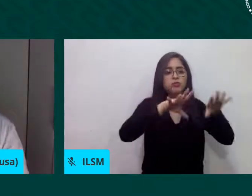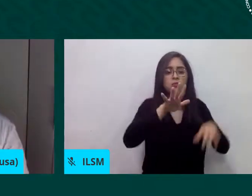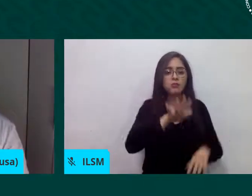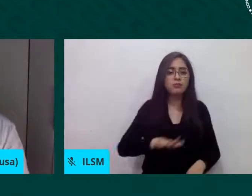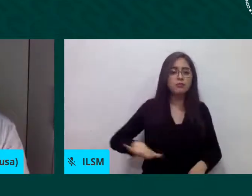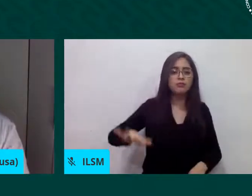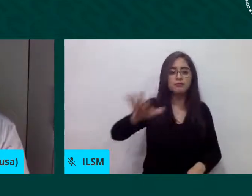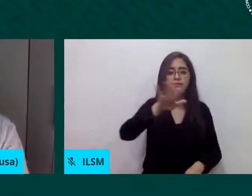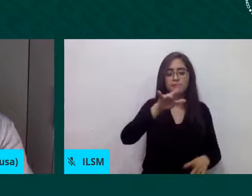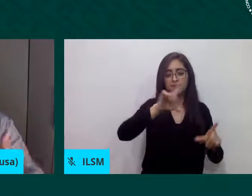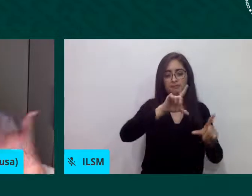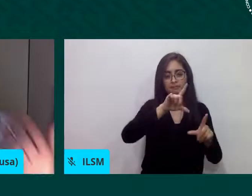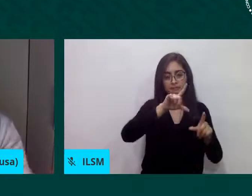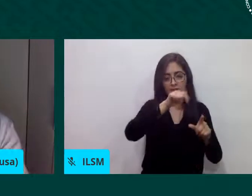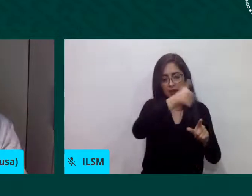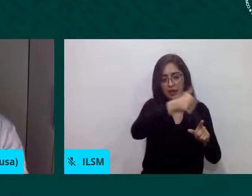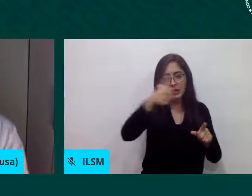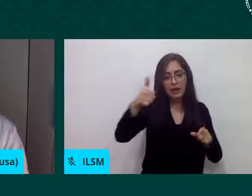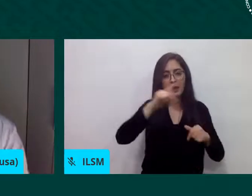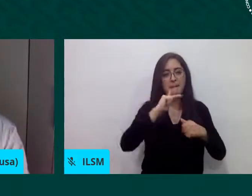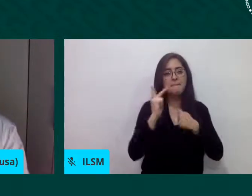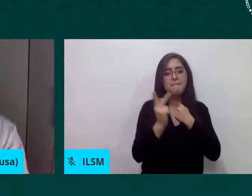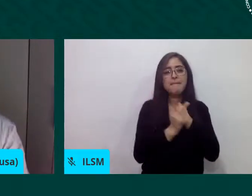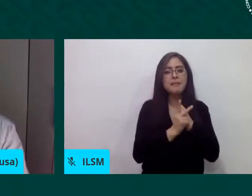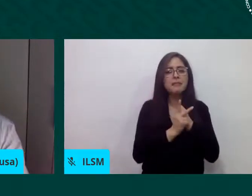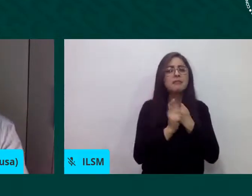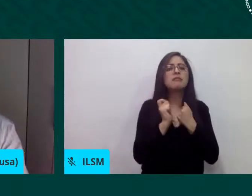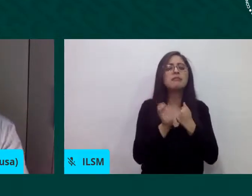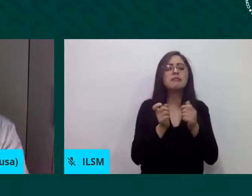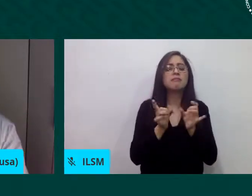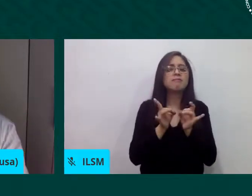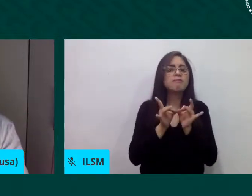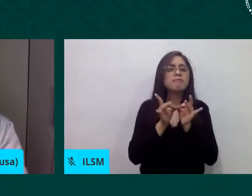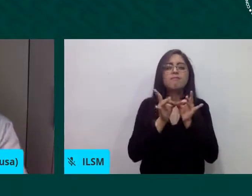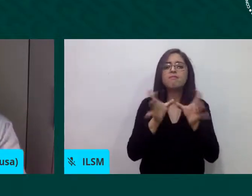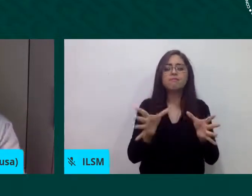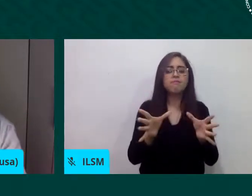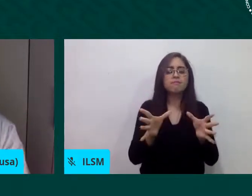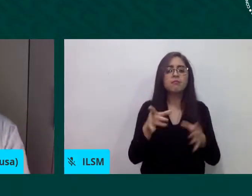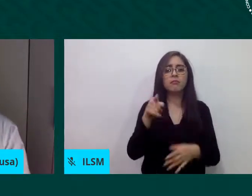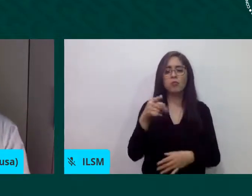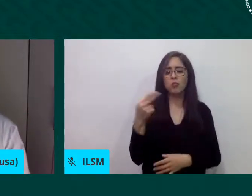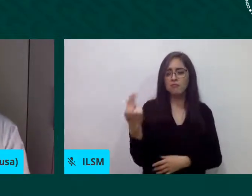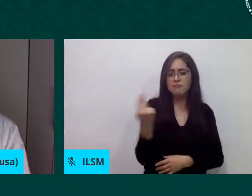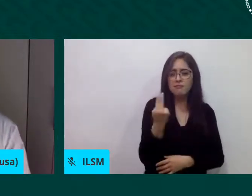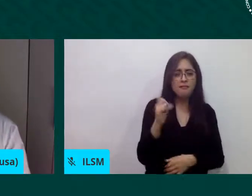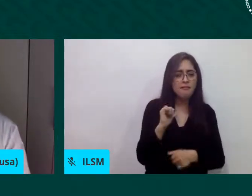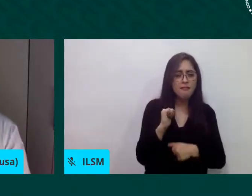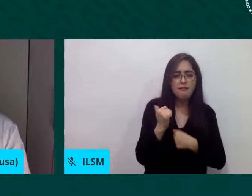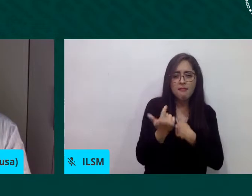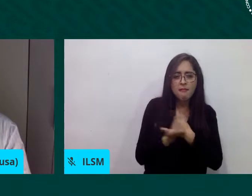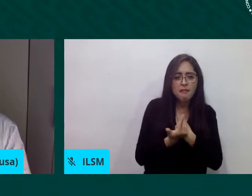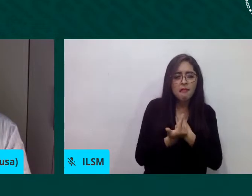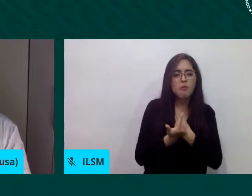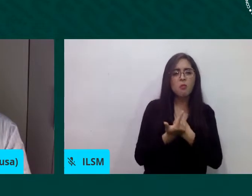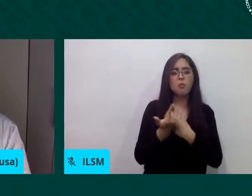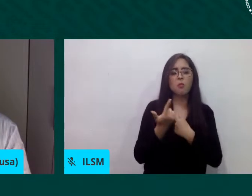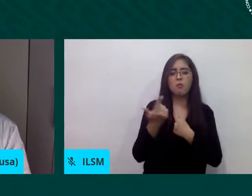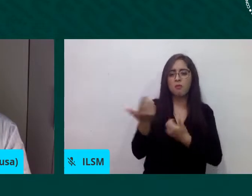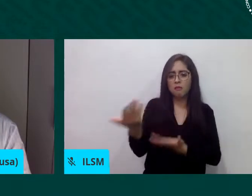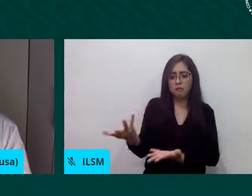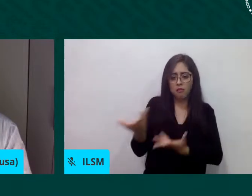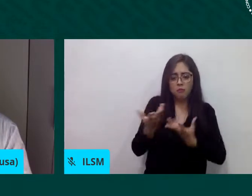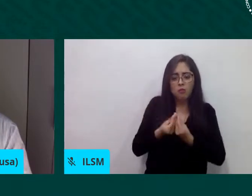pasar cuando hay una necesidad de acogir migrantes es muy muy